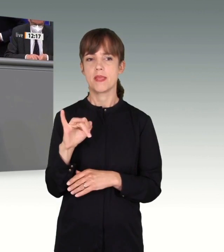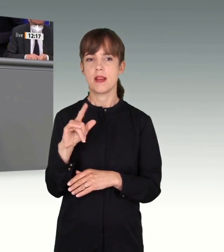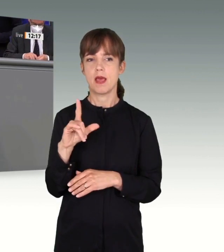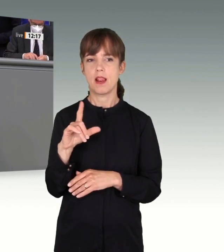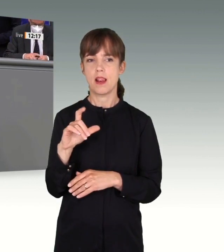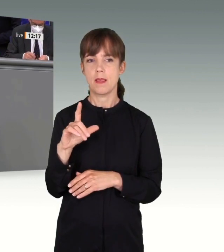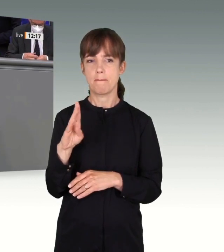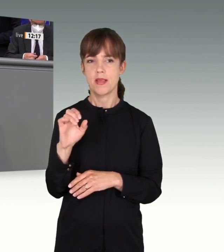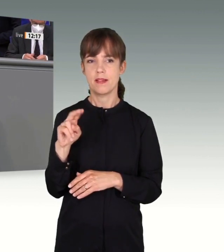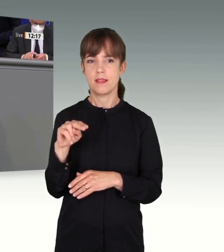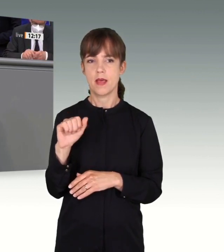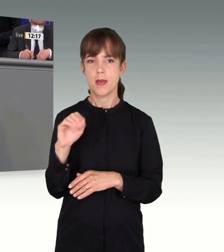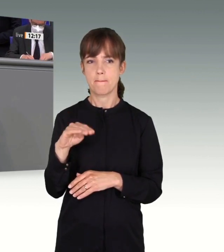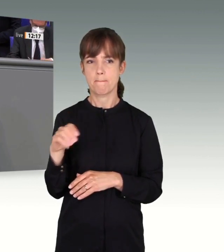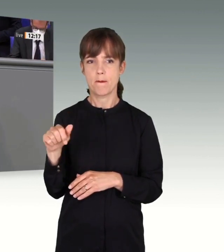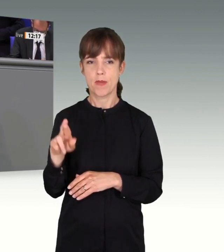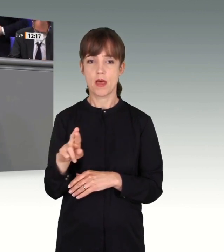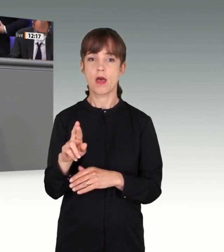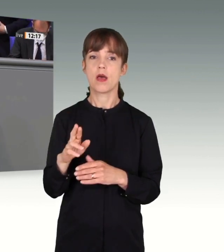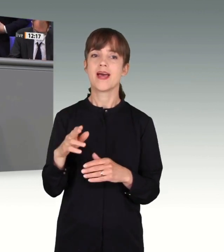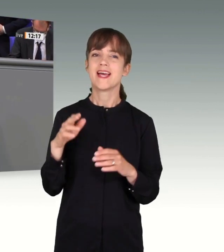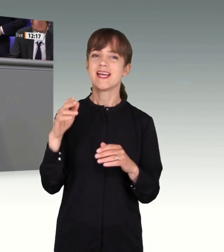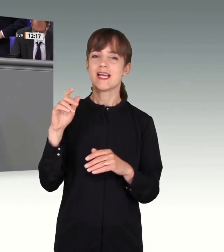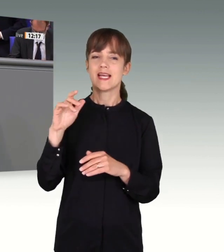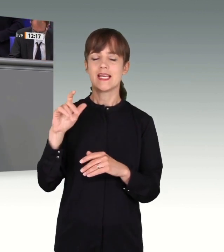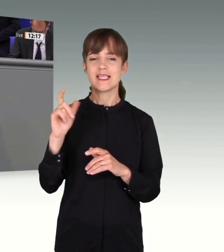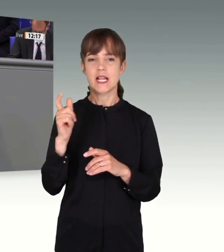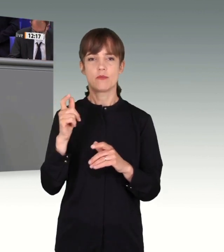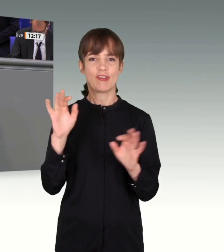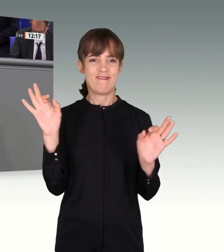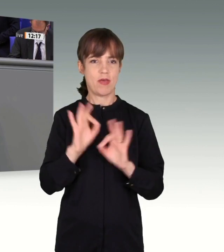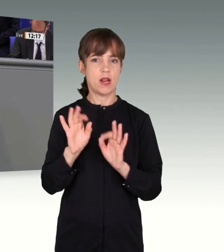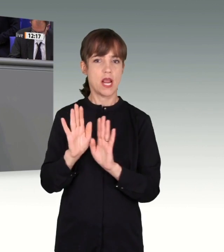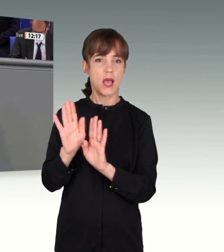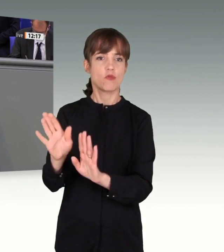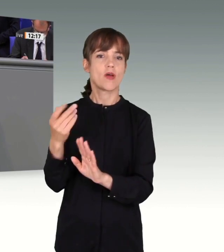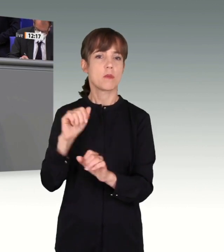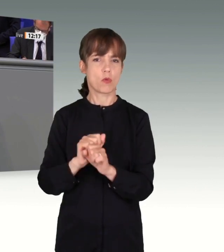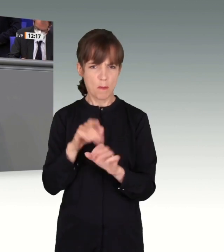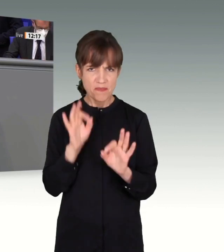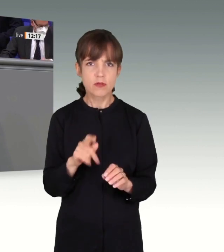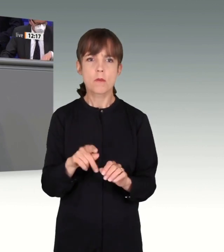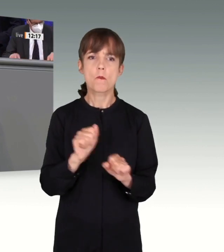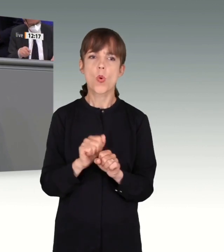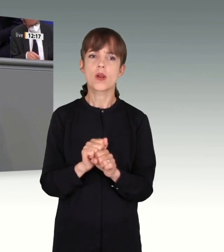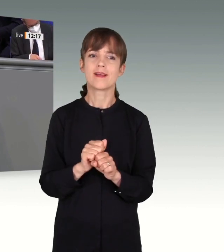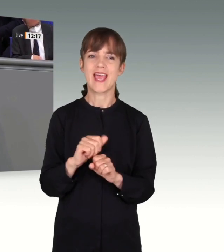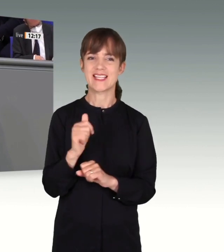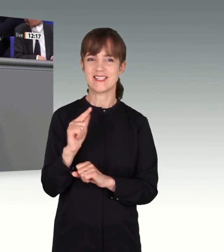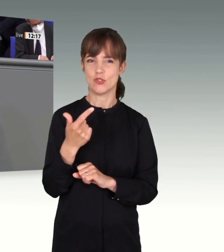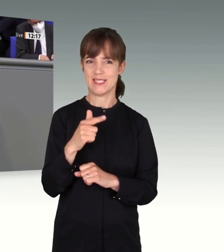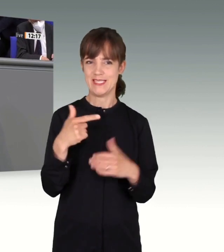islamischen Gefährdern waren nicht möglich. Hier war es plötzlich sehr schnell möglich. Am 01.02.2017 wurde Bilal Ben Amar